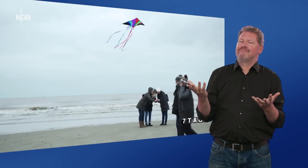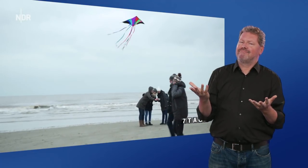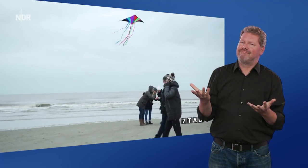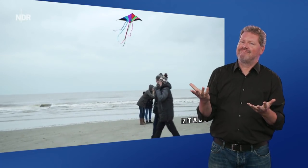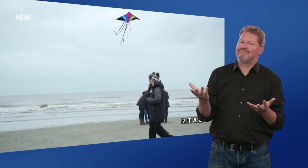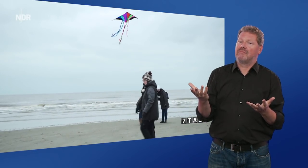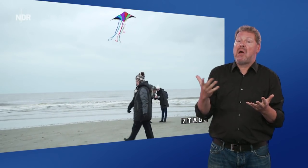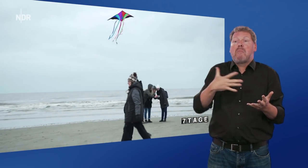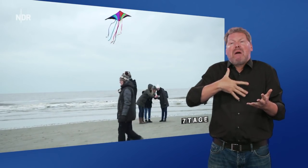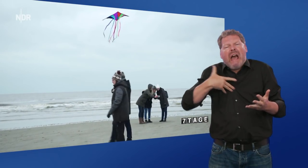Mitleid braucht hier niemand.